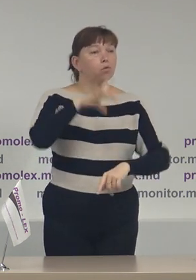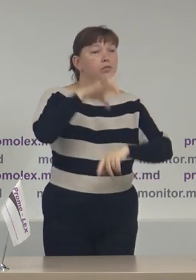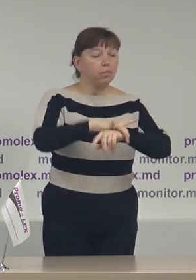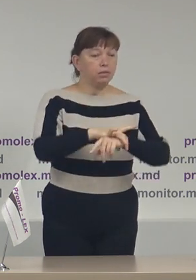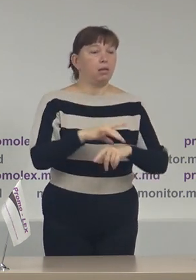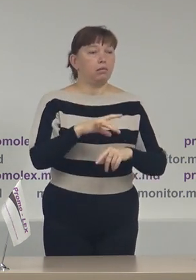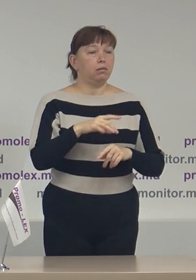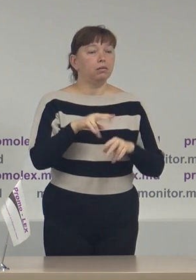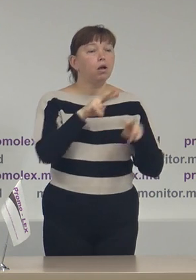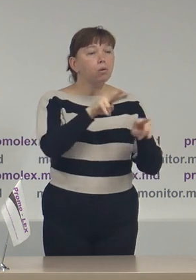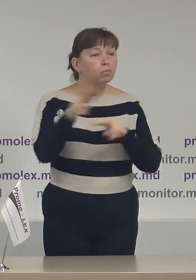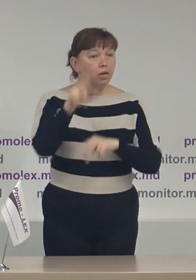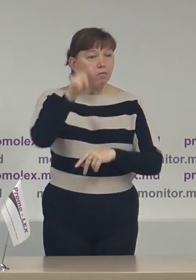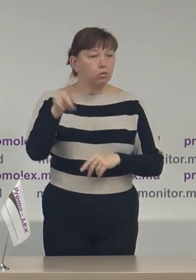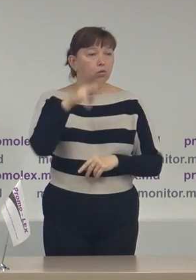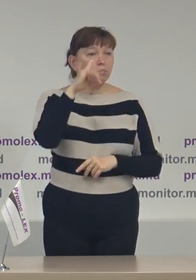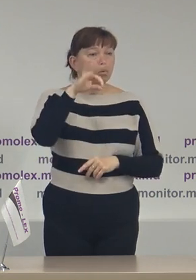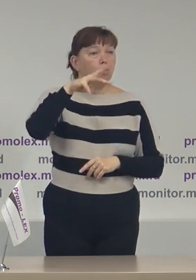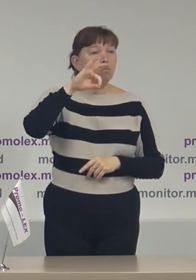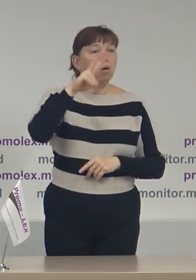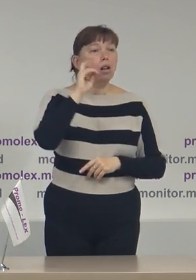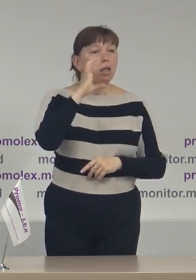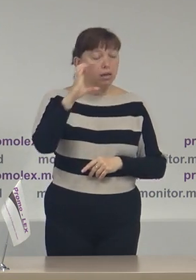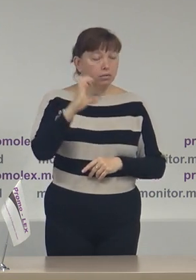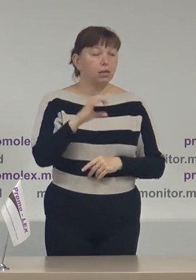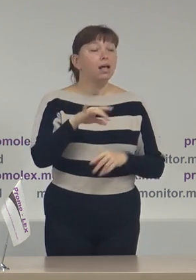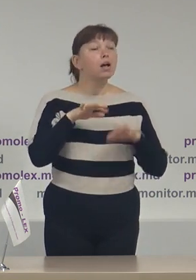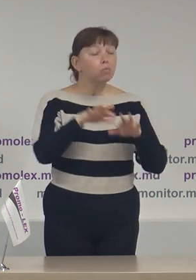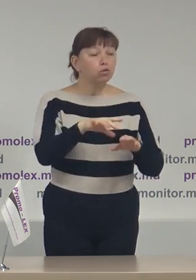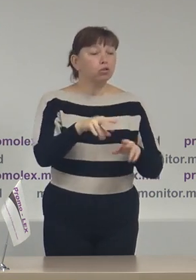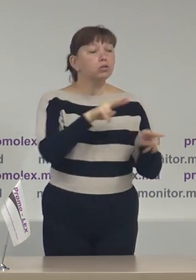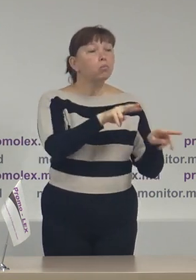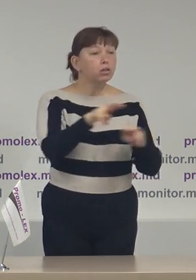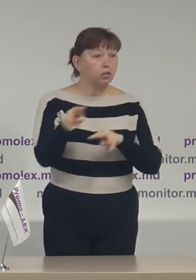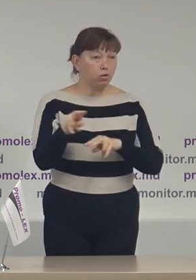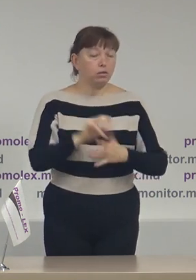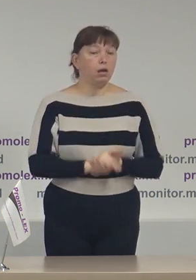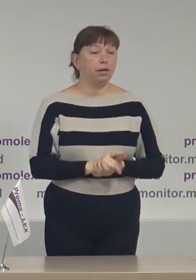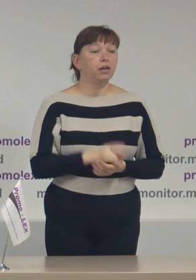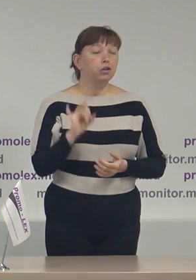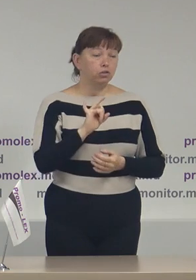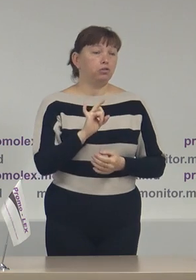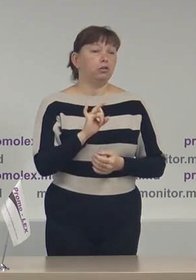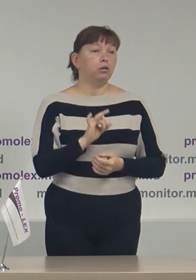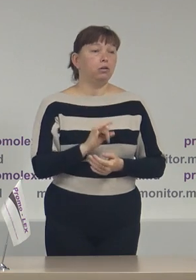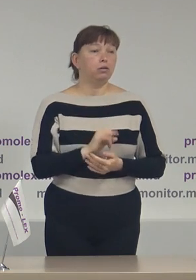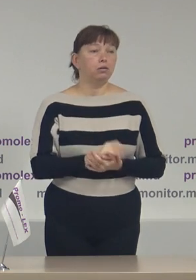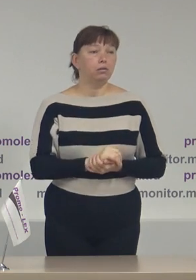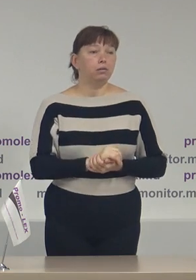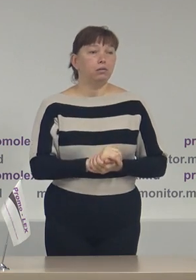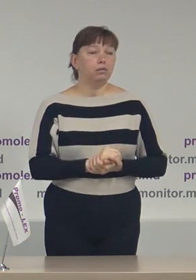procesul de monitorizare a legilor. Și, în ultimul rând, țin să subliniez că